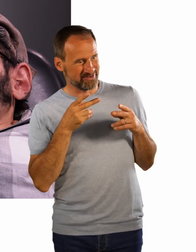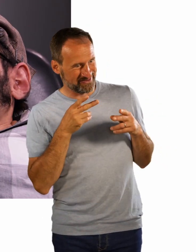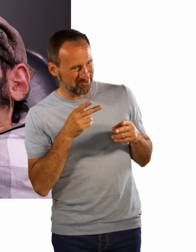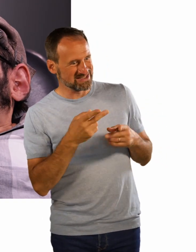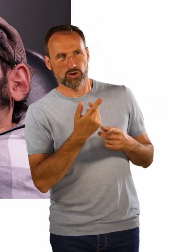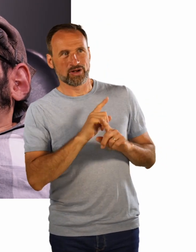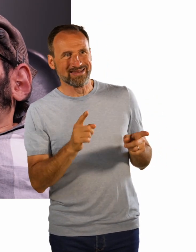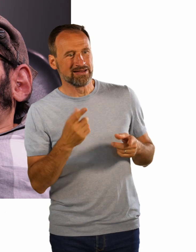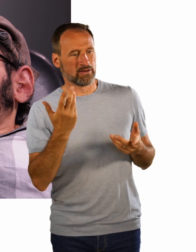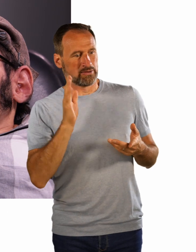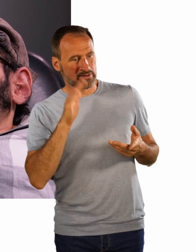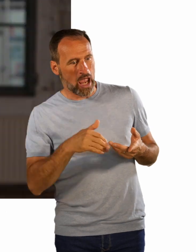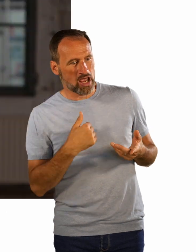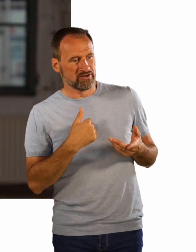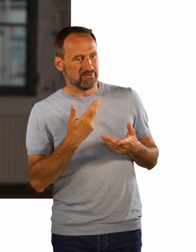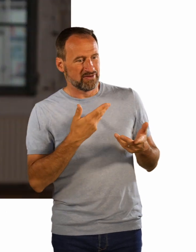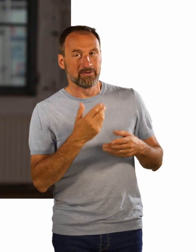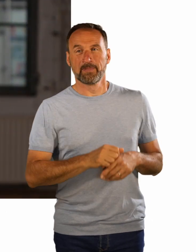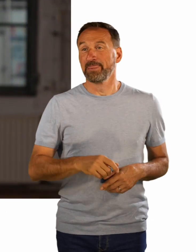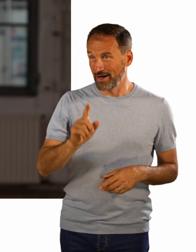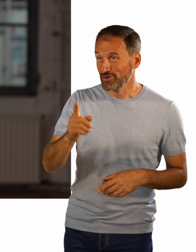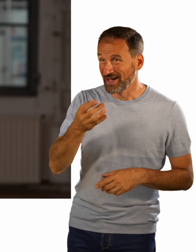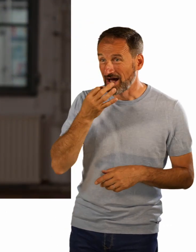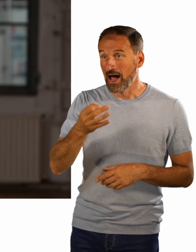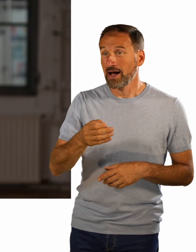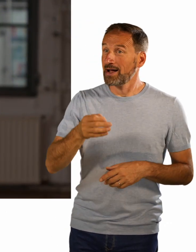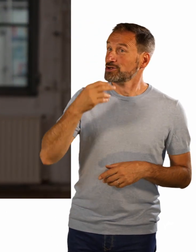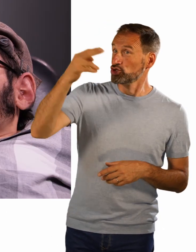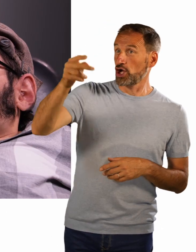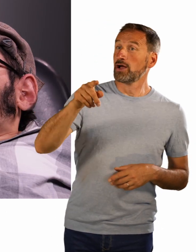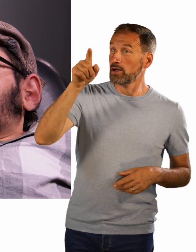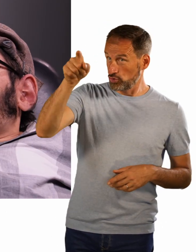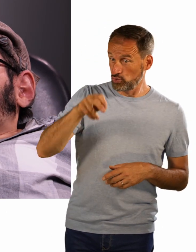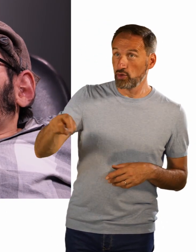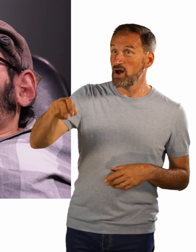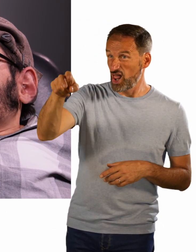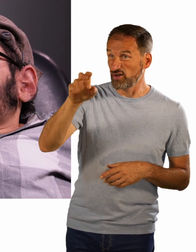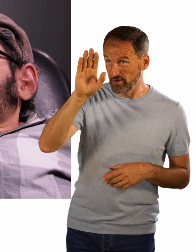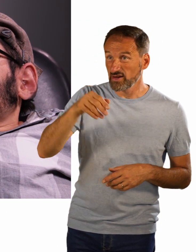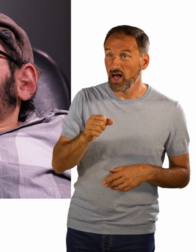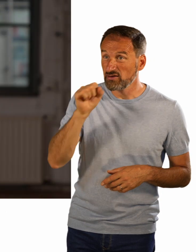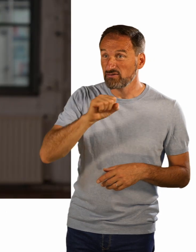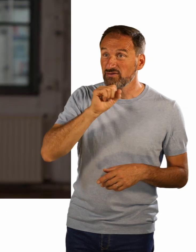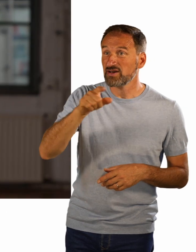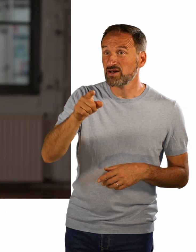Zurückfragen ist aber auch super. Ja, darfst du dann trinken? trinken, wenn du läufst? Ja. Da passieren ja die meisten Unfälle. Oh ja,